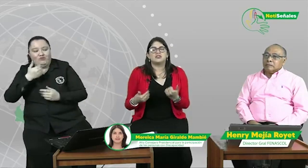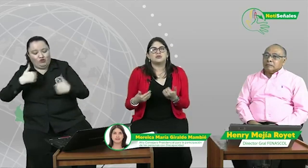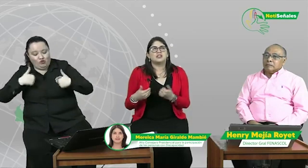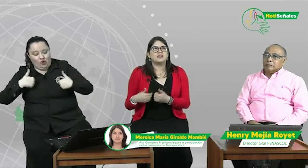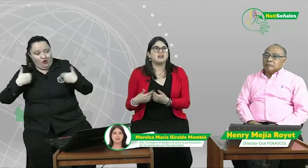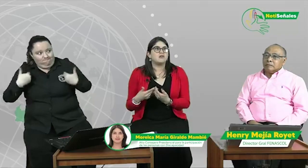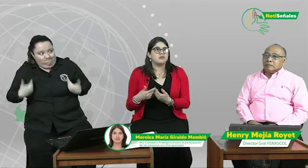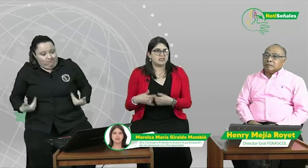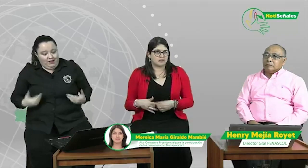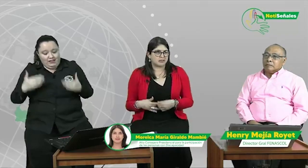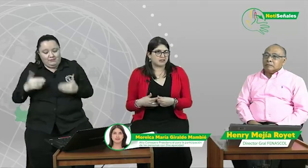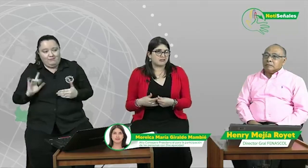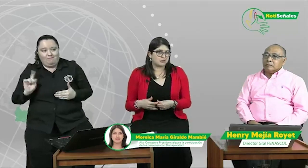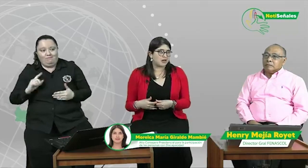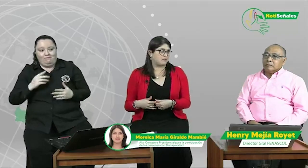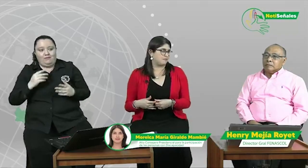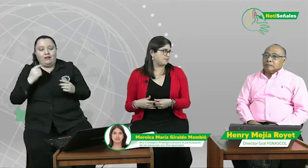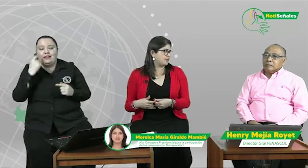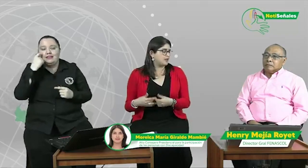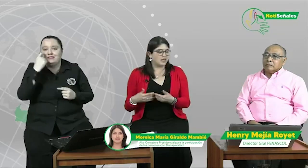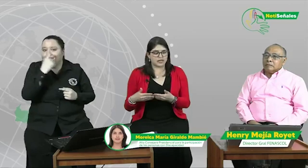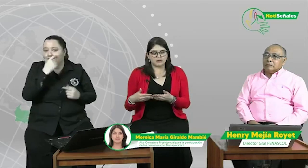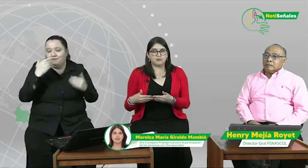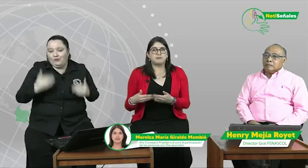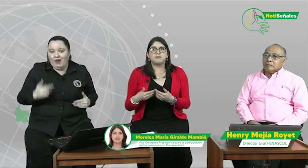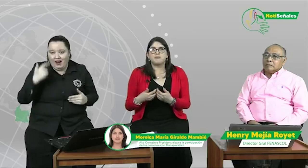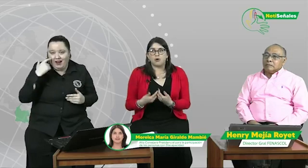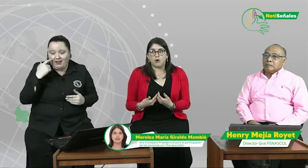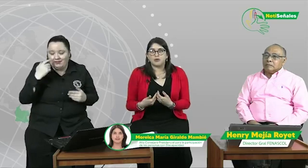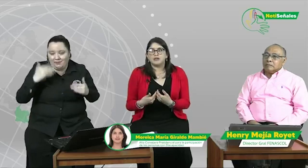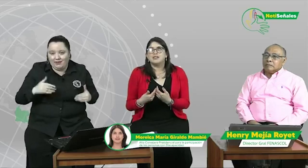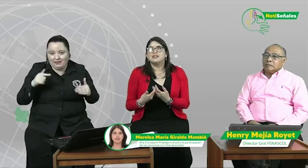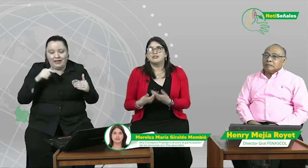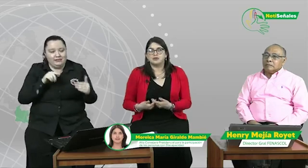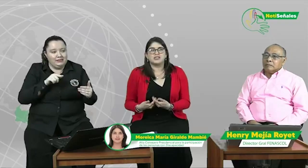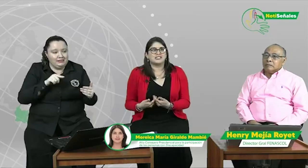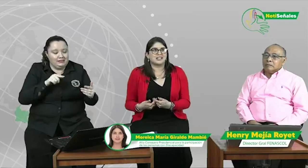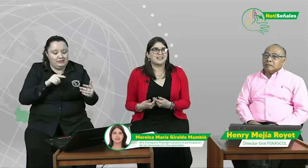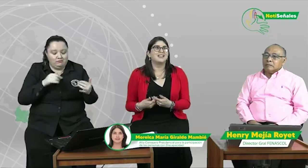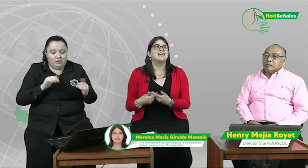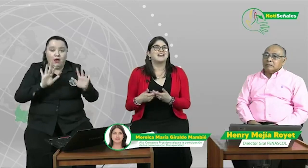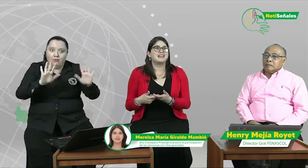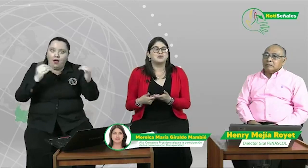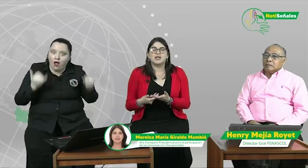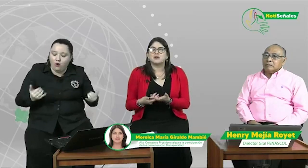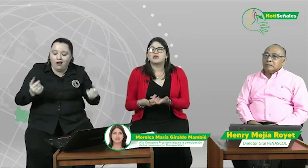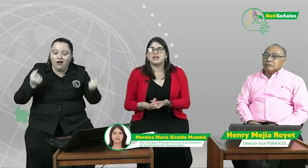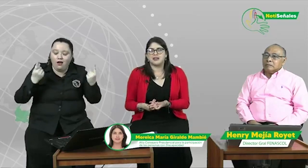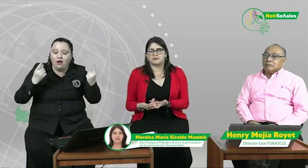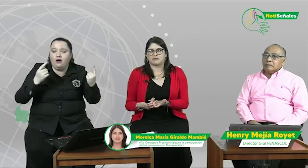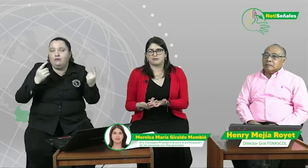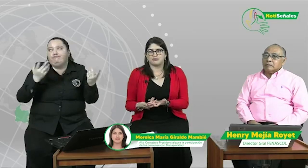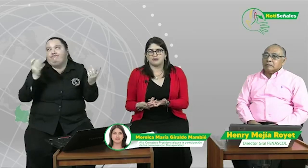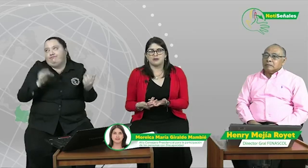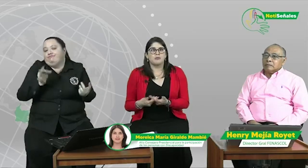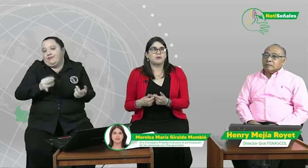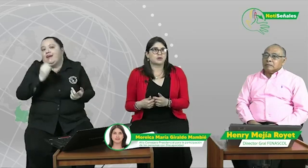tenía una discapacidad visual. Eso hoy yo ya sé que es un error craso. ¿Por qué?